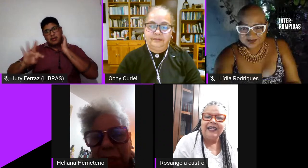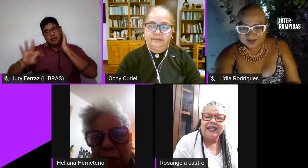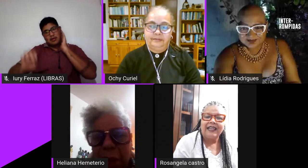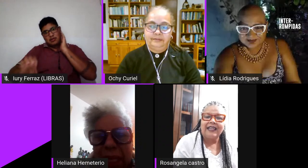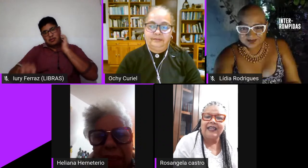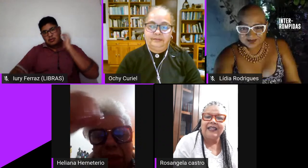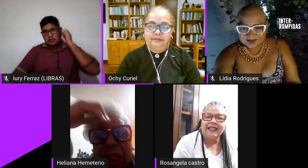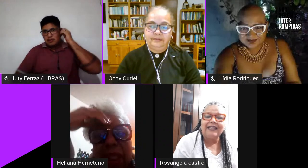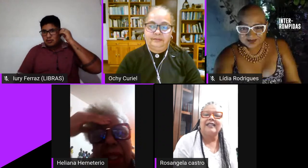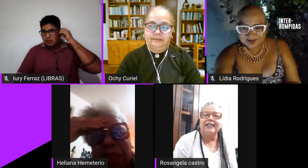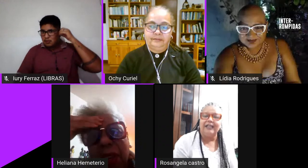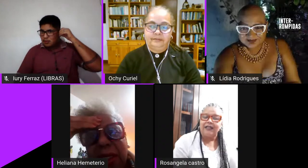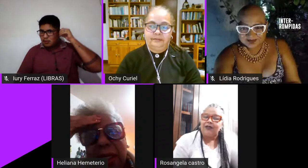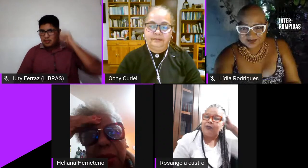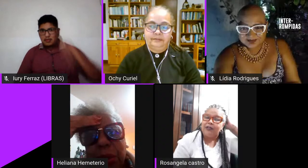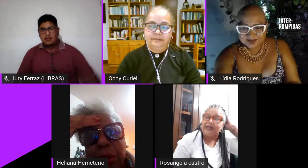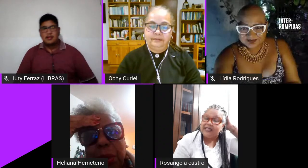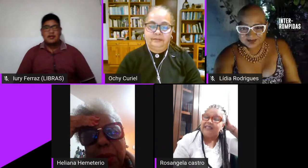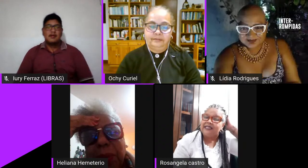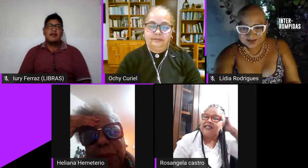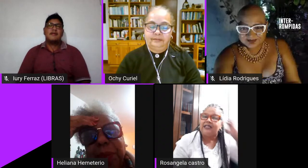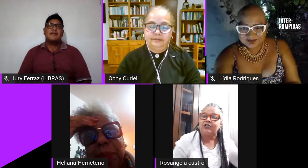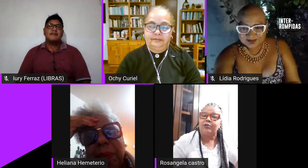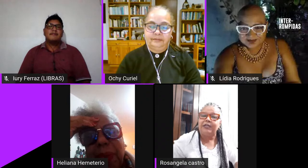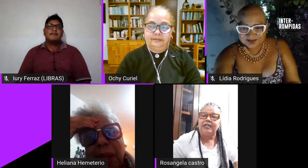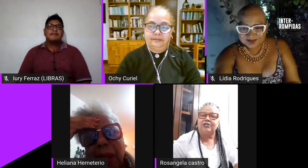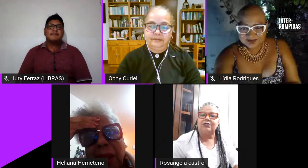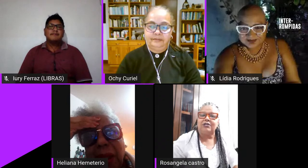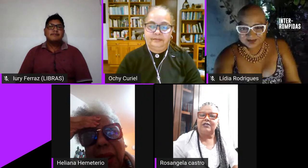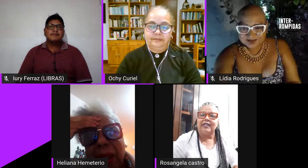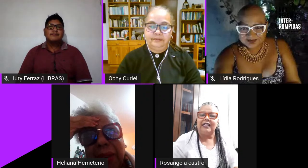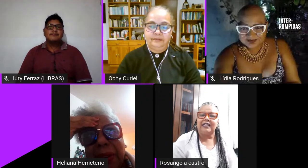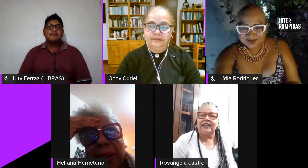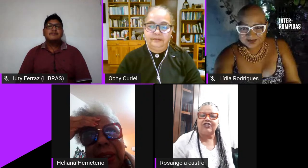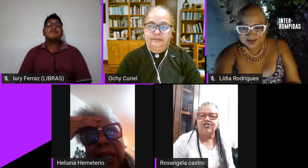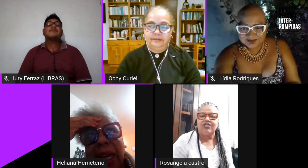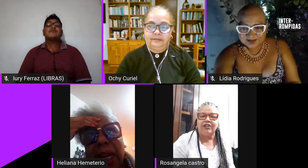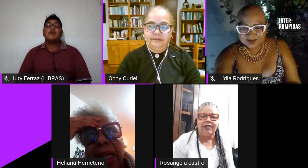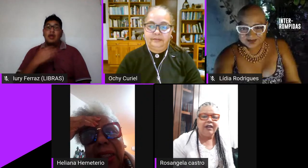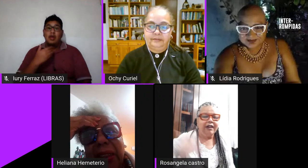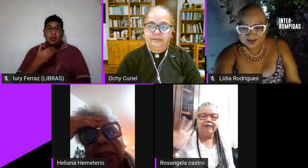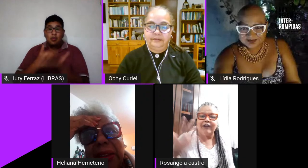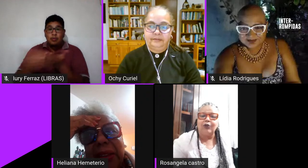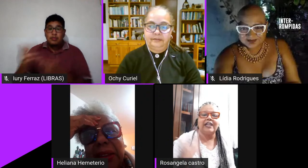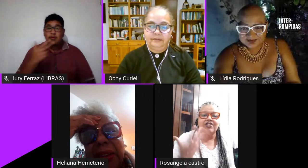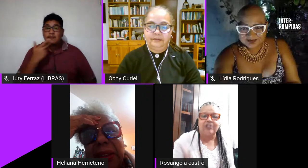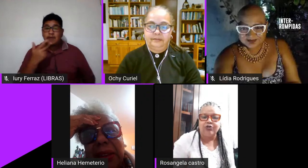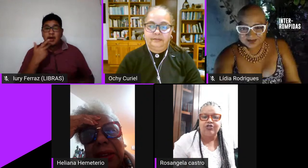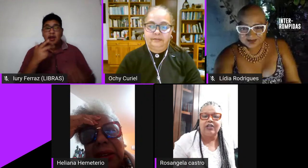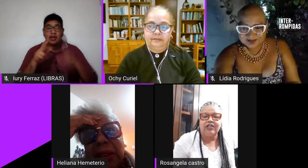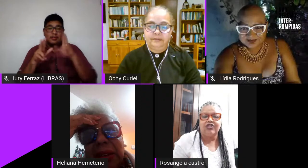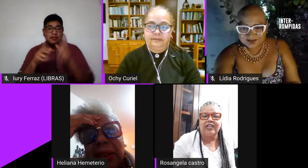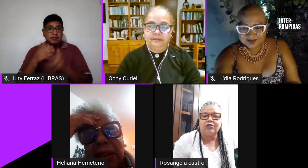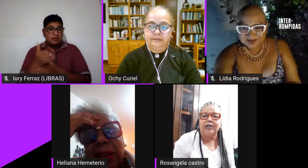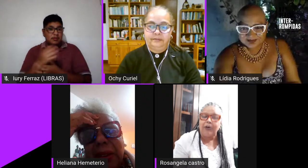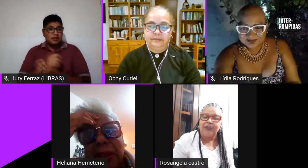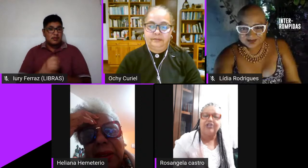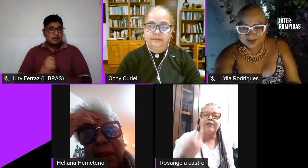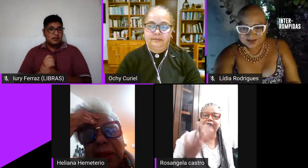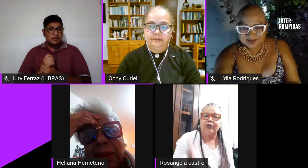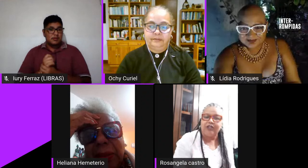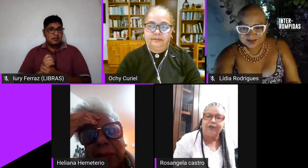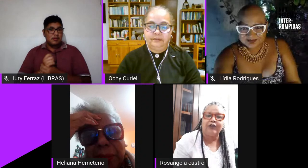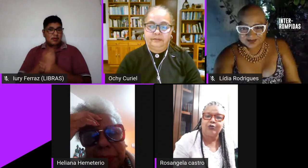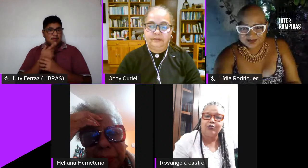mas eu queria fazer e começou a trazer sobre isso né que a gente falou da questão geracional